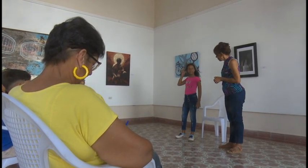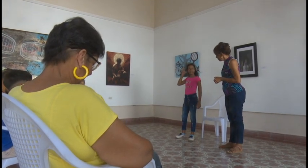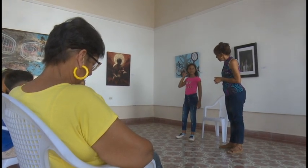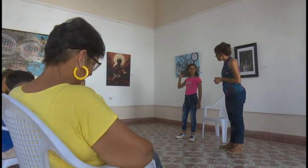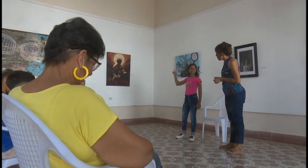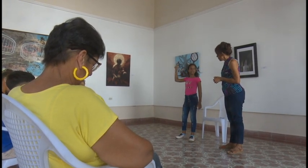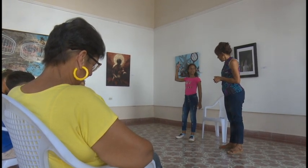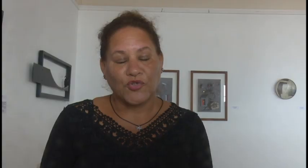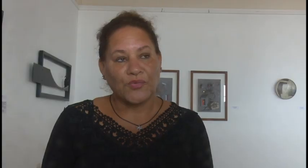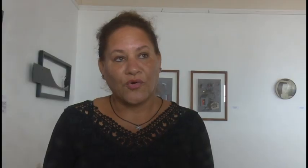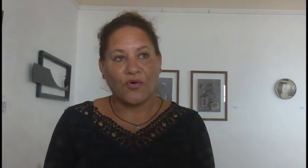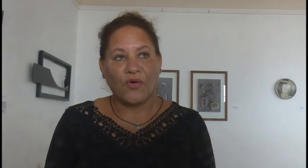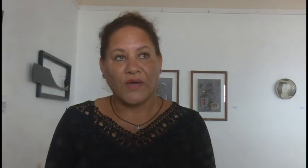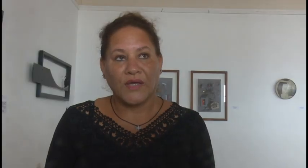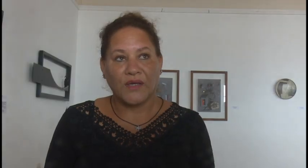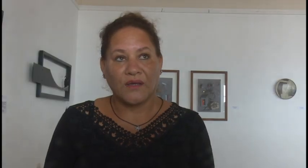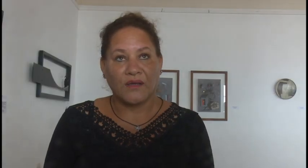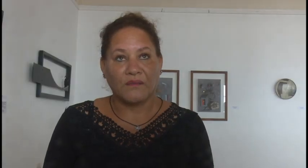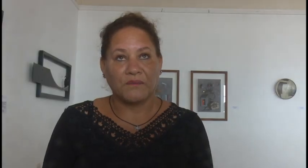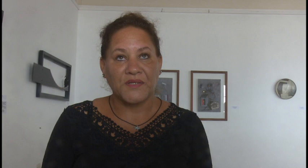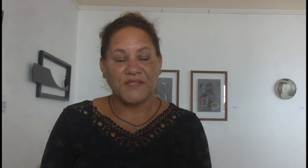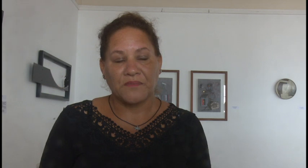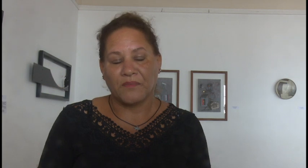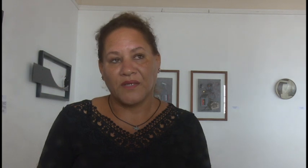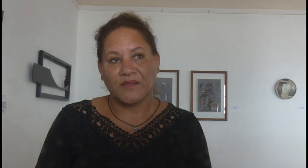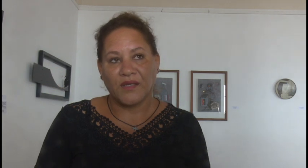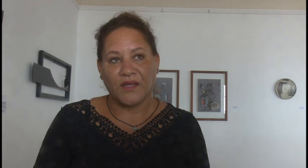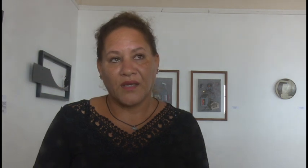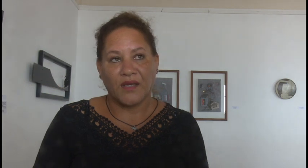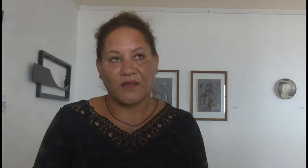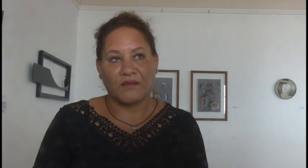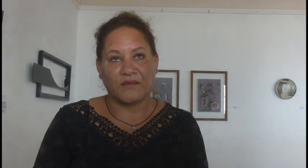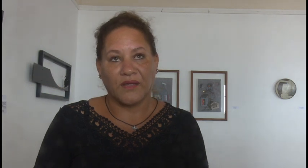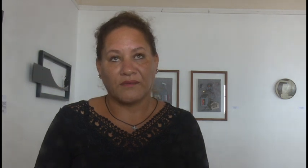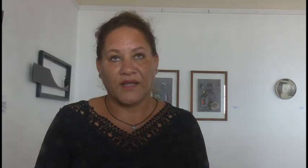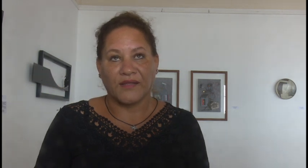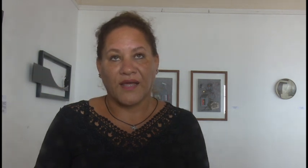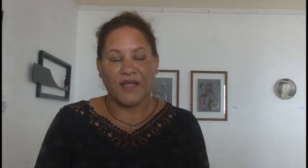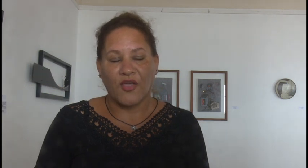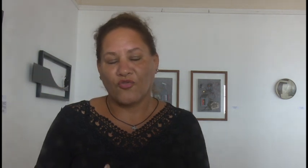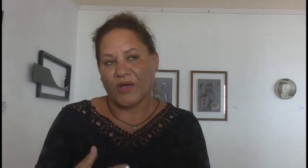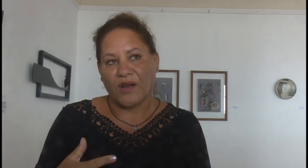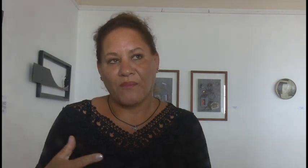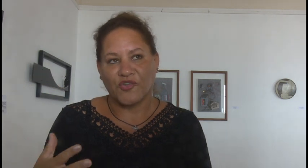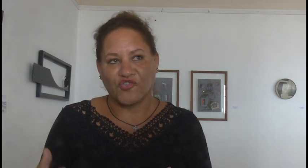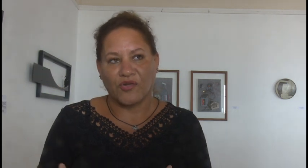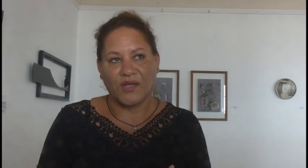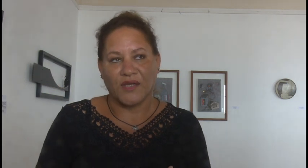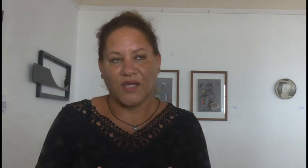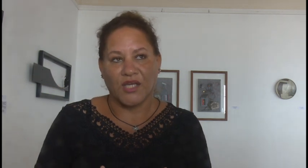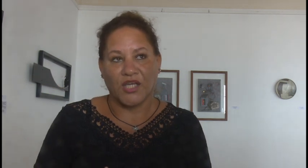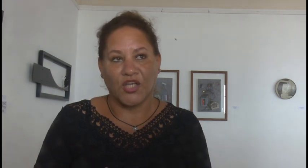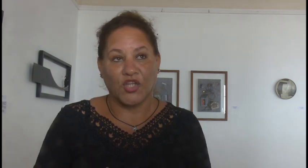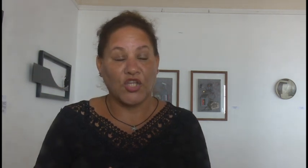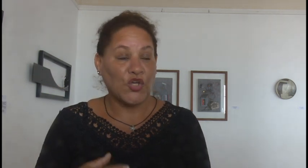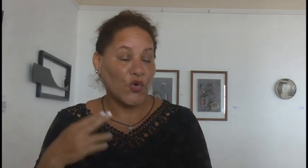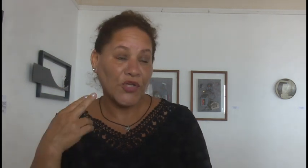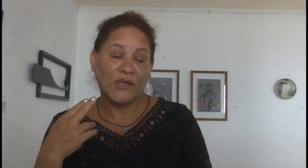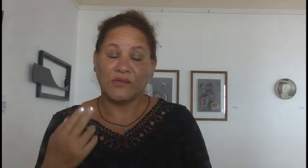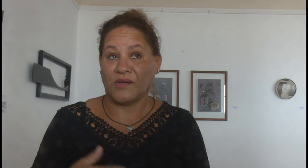UNIAT. Me motivó principalmente tratar y ayudar a las personas que ni oyen ni